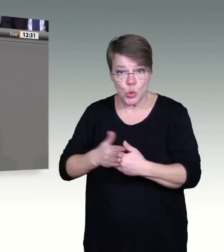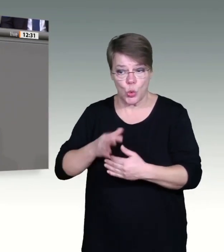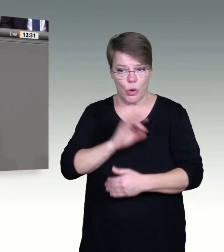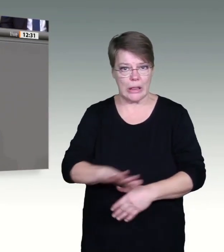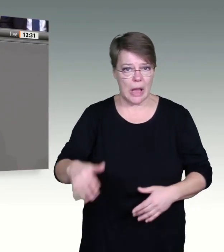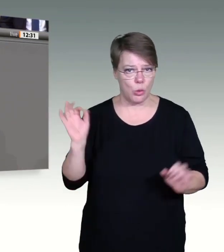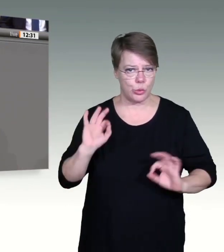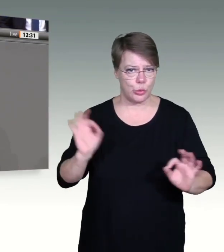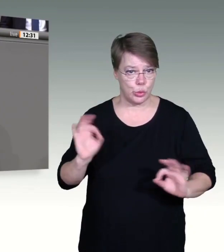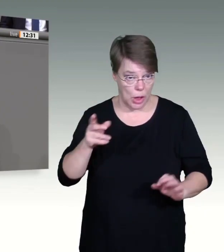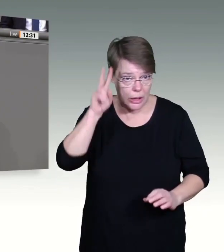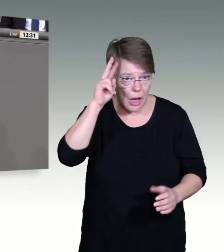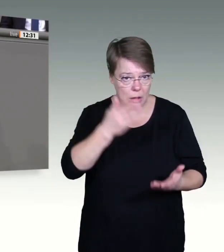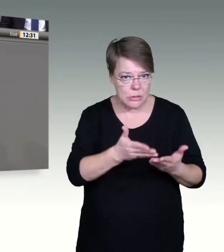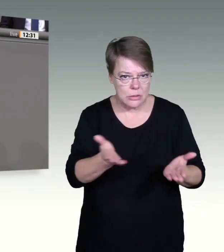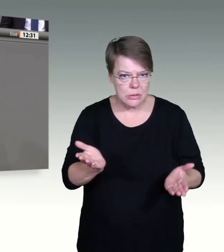wieder in den Mund.